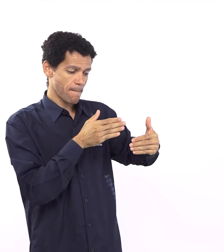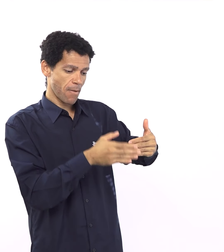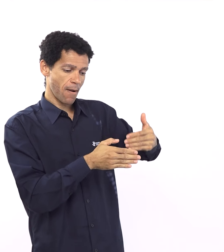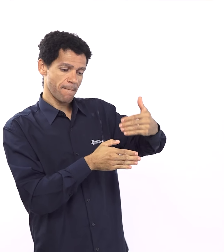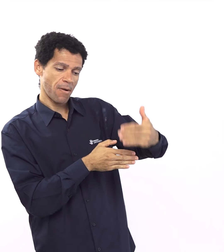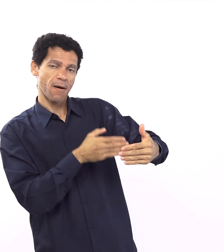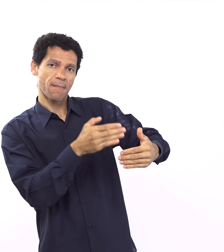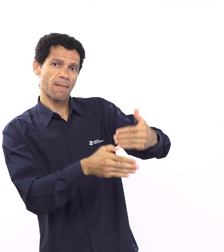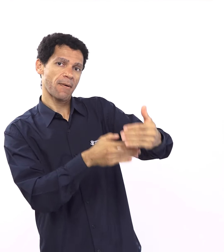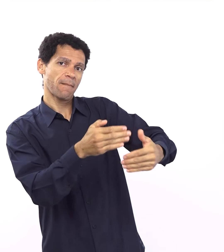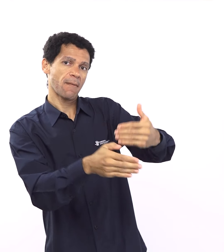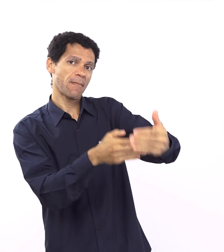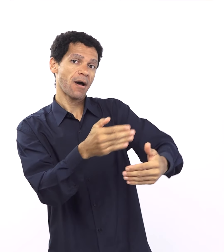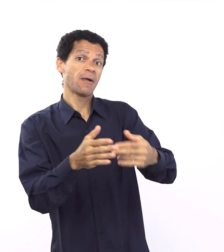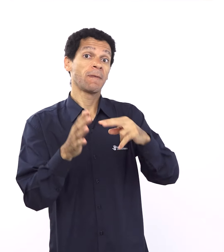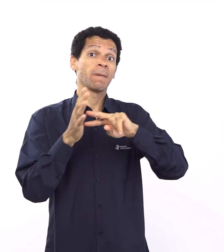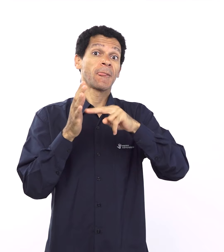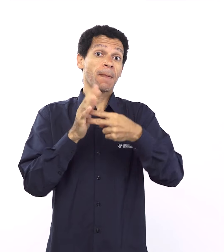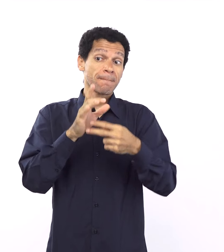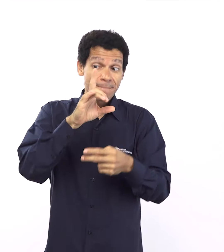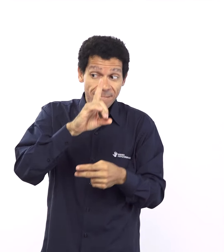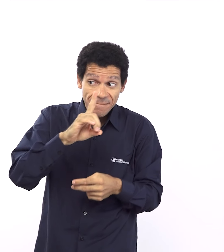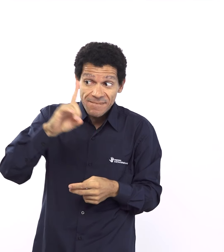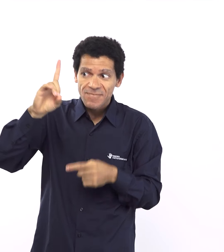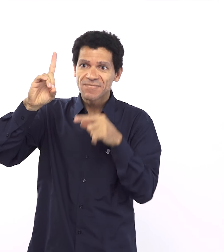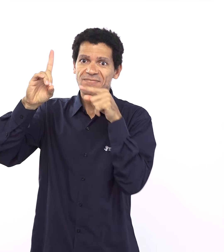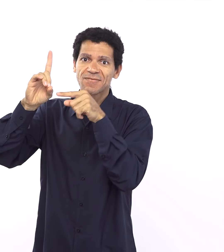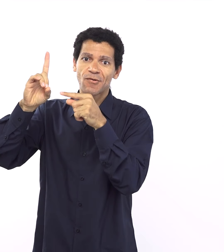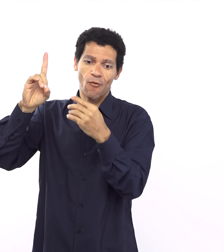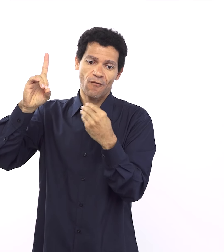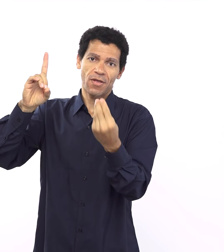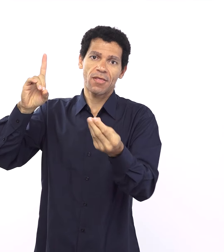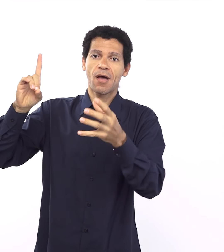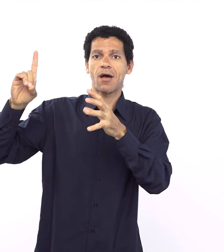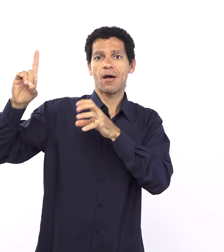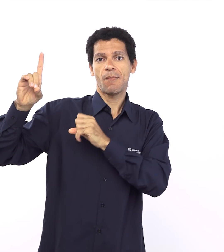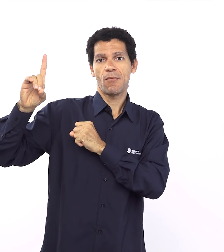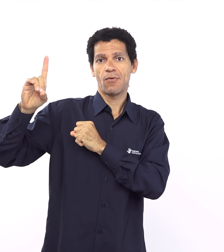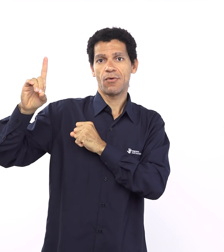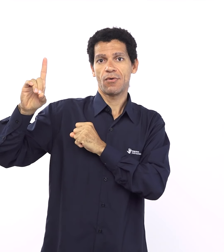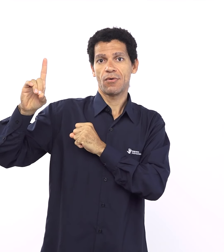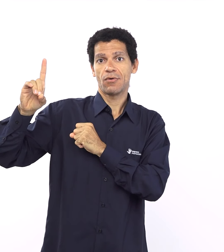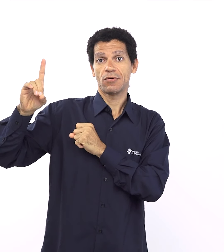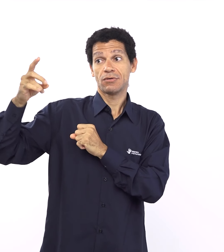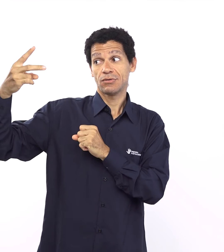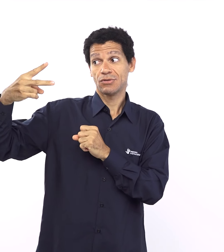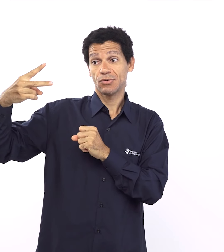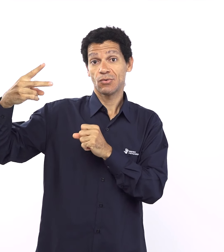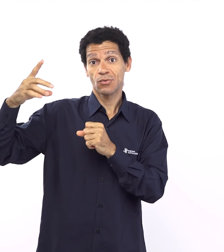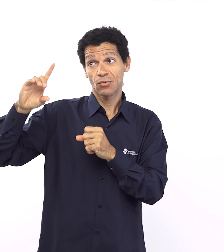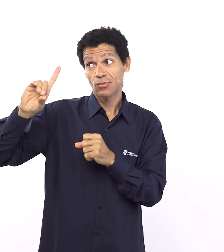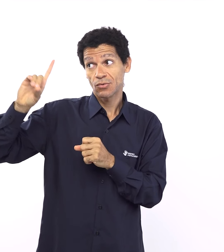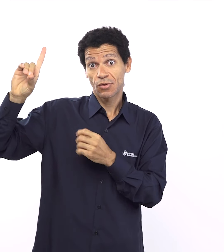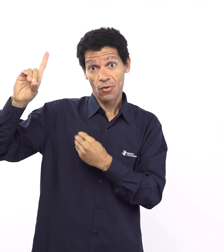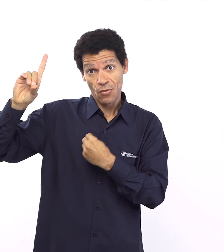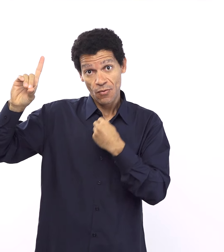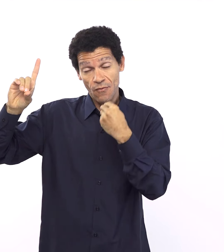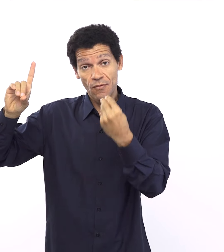apresenta a sua lei ele apresenta a sua lei para um povo liberto ele apresenta a sua lei para um povo já salvo já